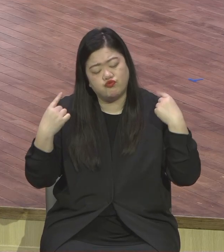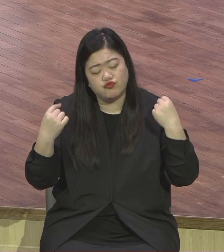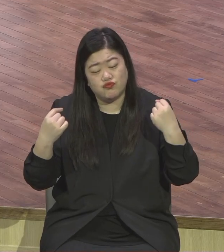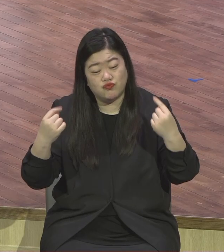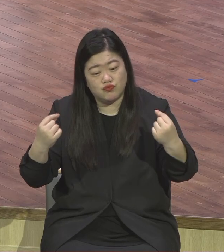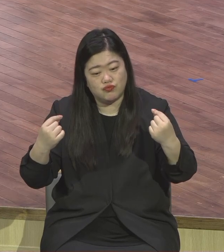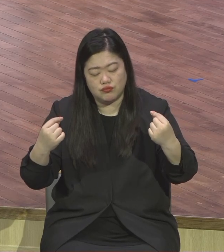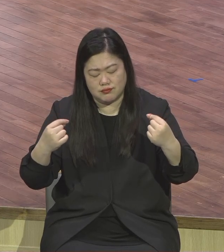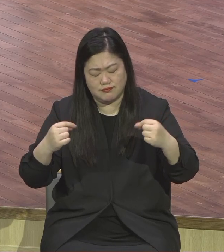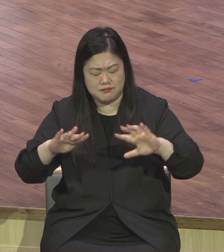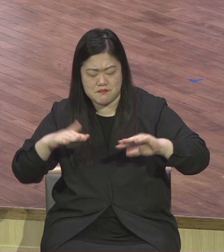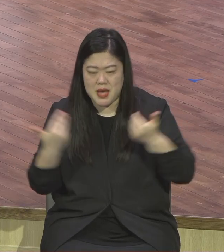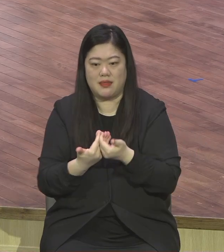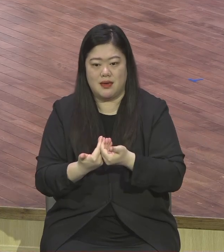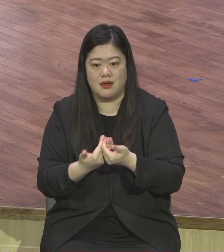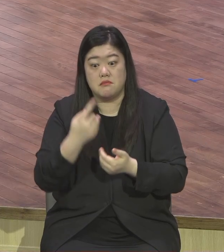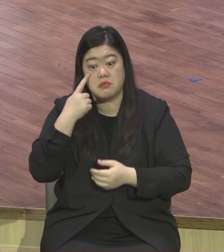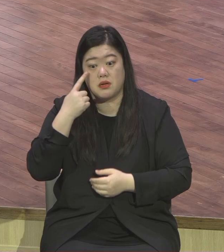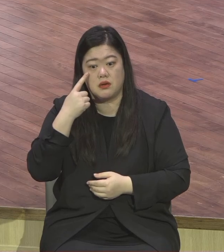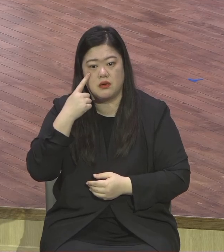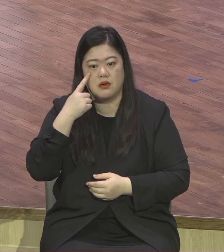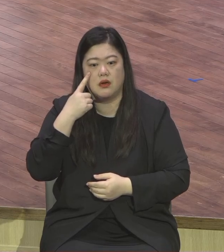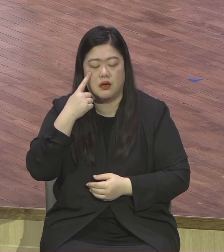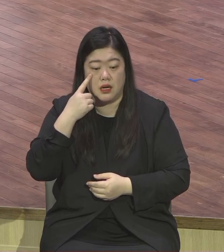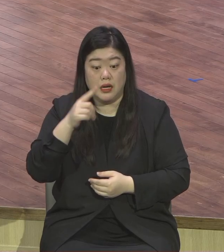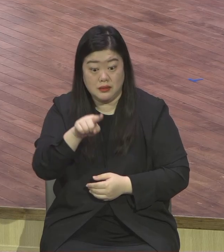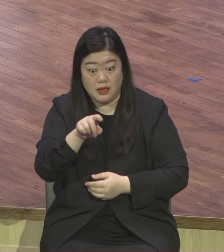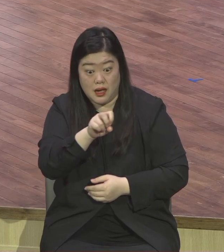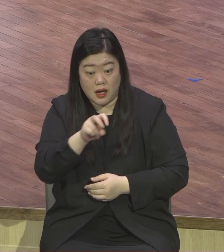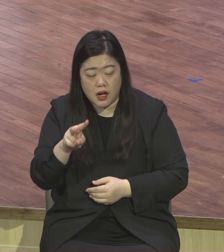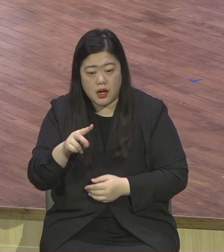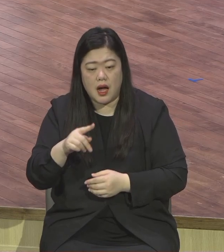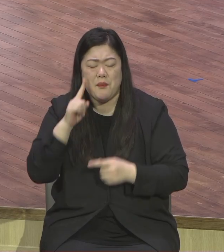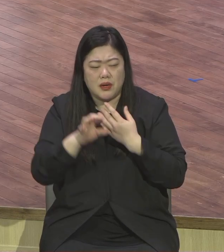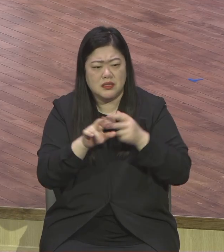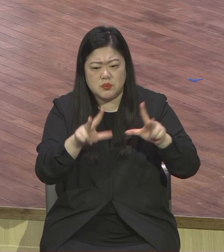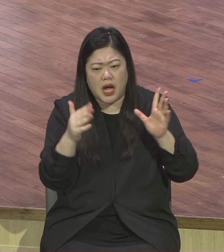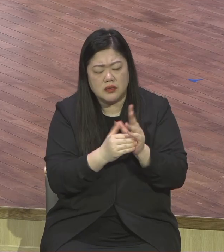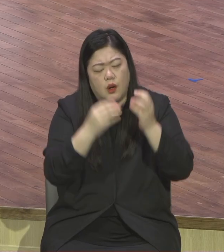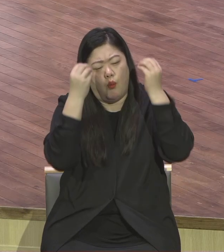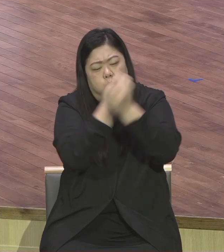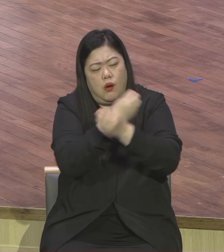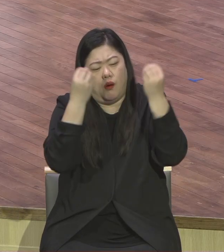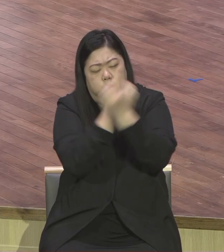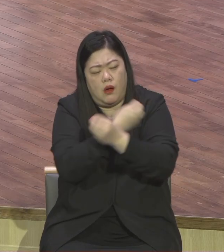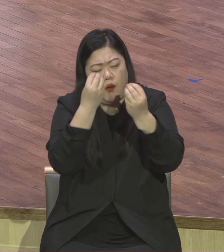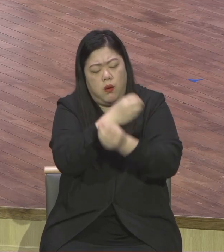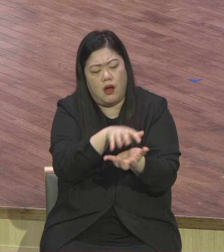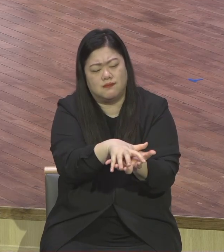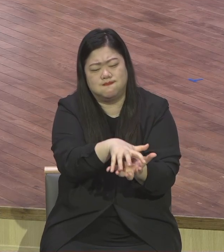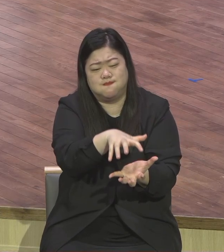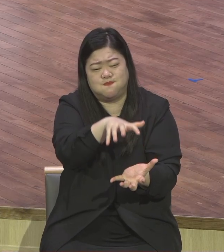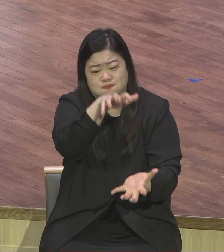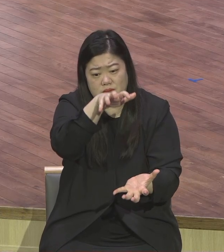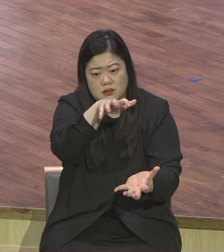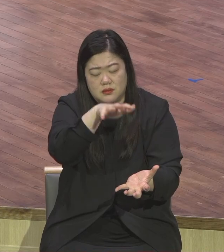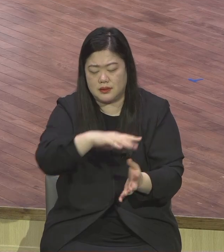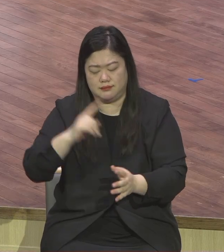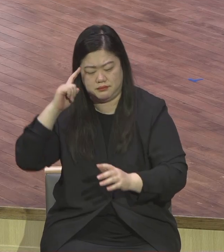사로잡혀가지고 영적인 오해 가운데 있으면 안 된다 이 말이 강단에서 선포되는 말씀을 따라서 여러분의 기준을